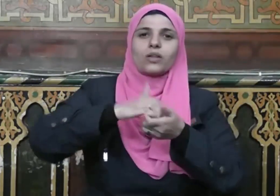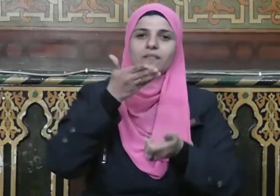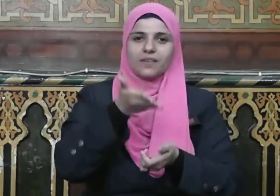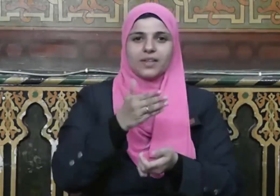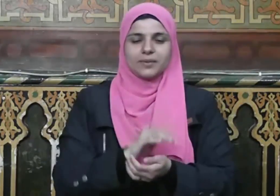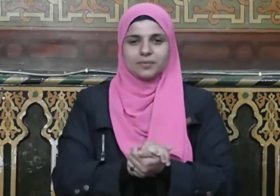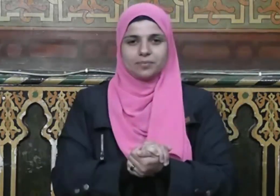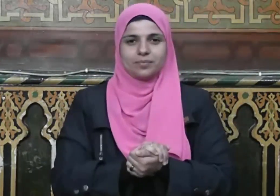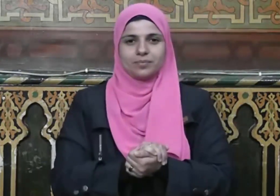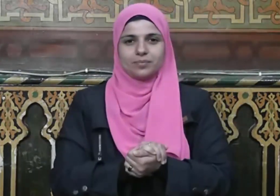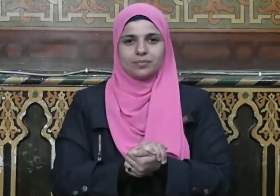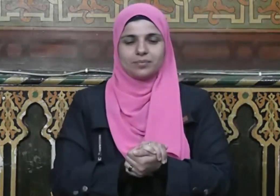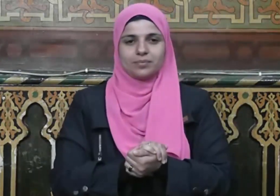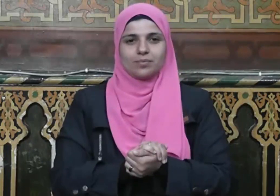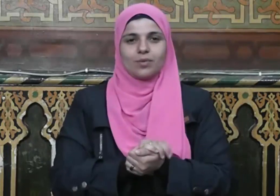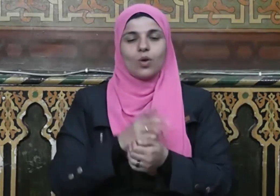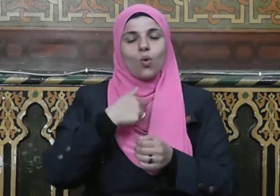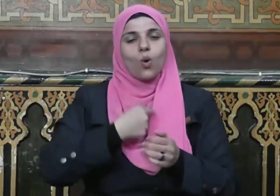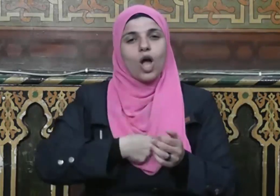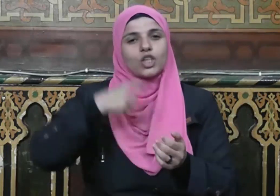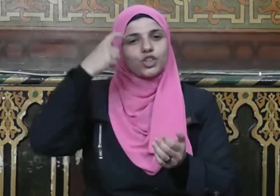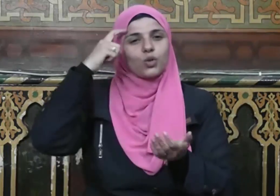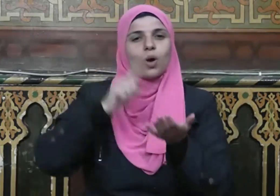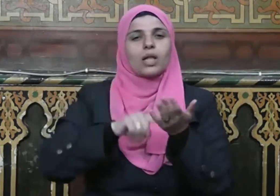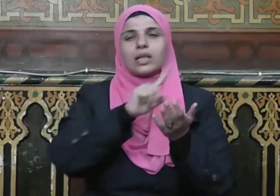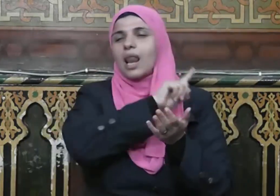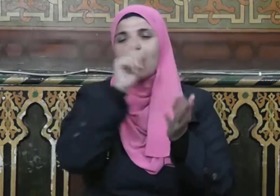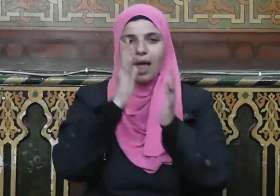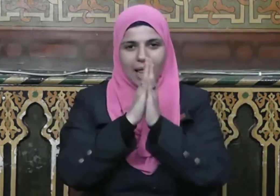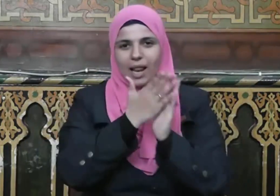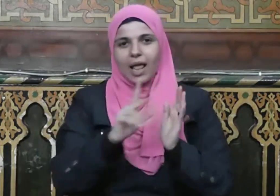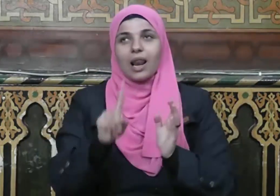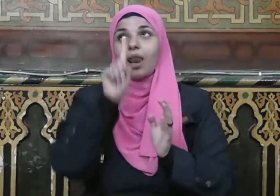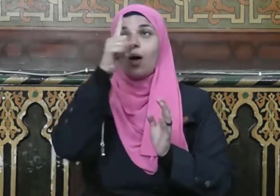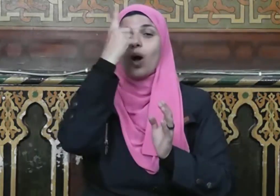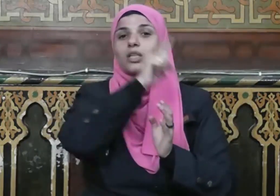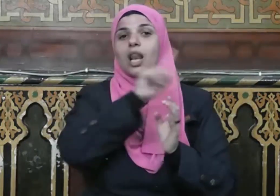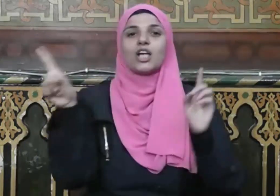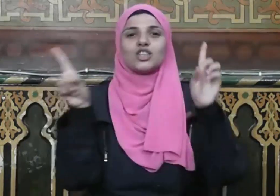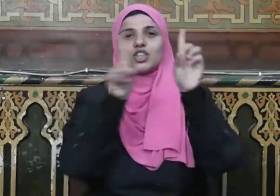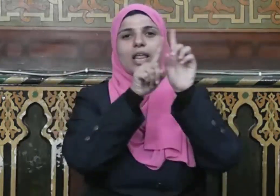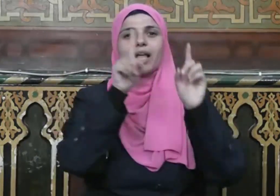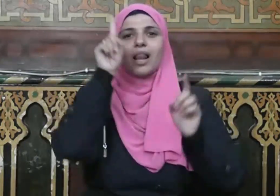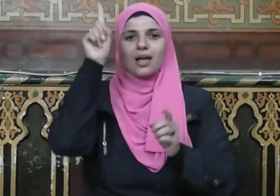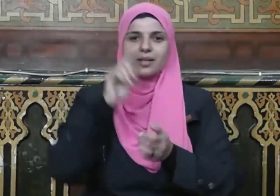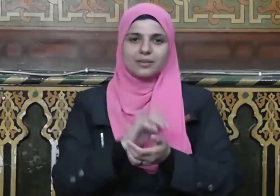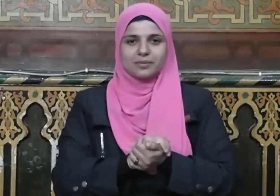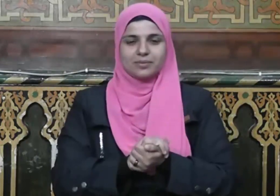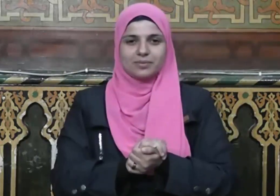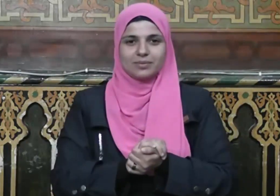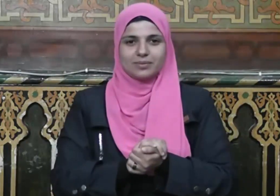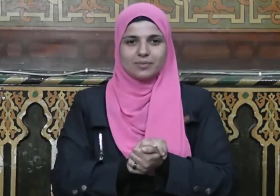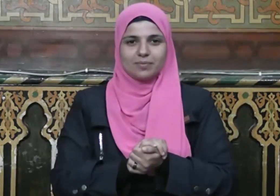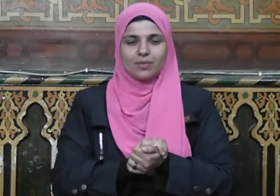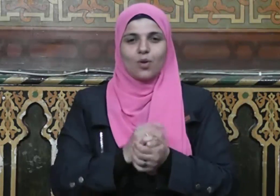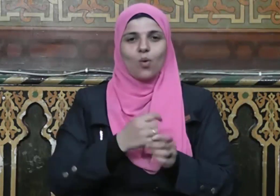وأشهد أن لا إله إلا الله وحده لا شريك له وأشهد أن